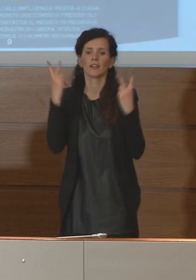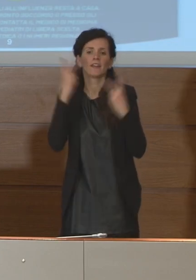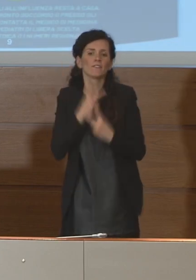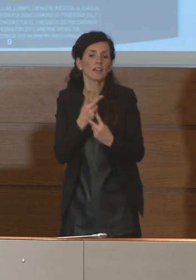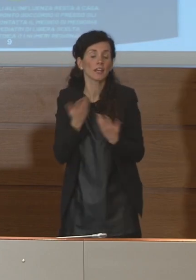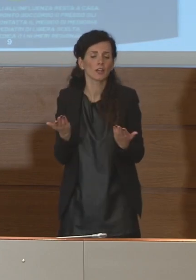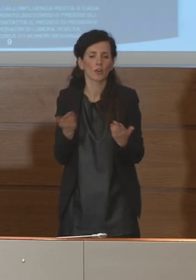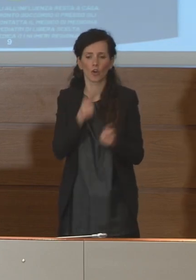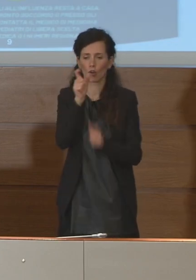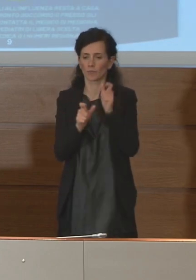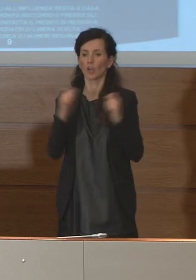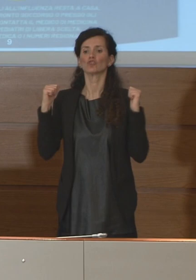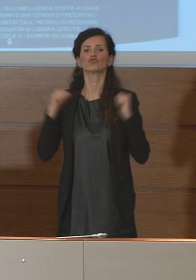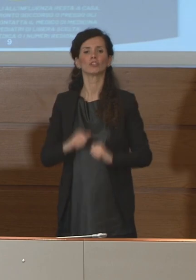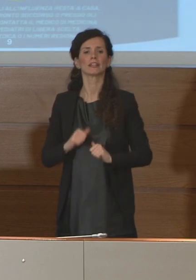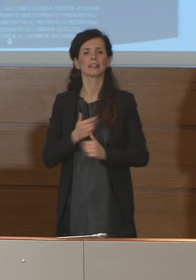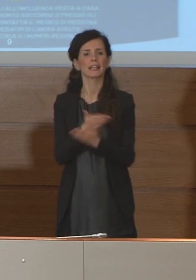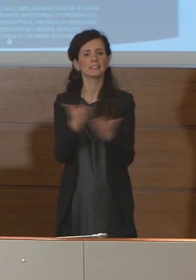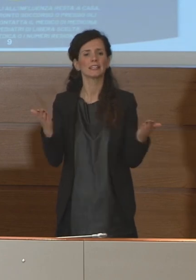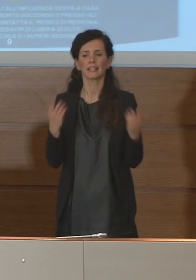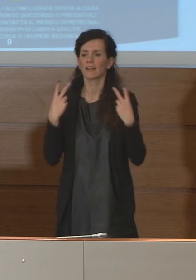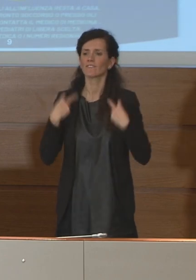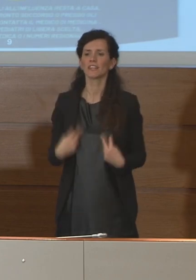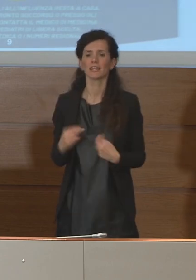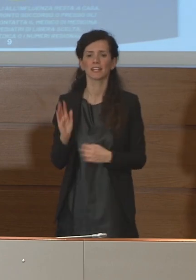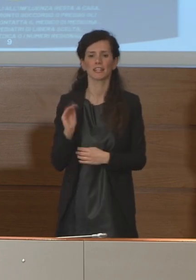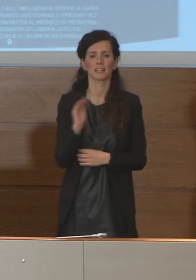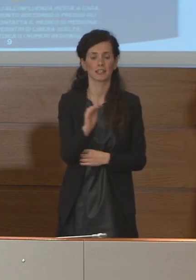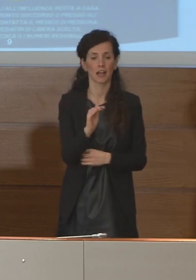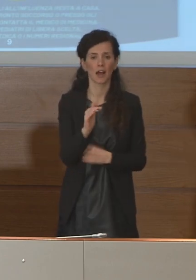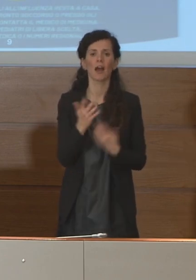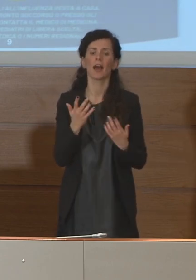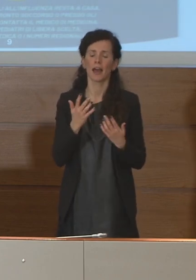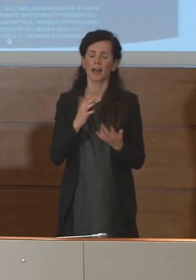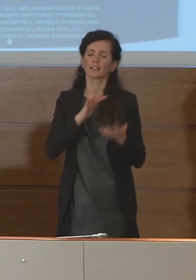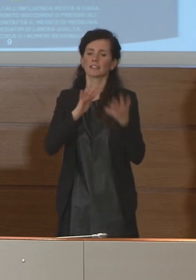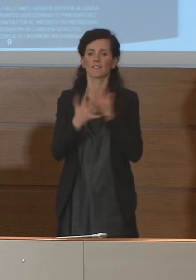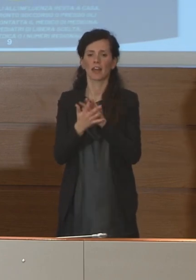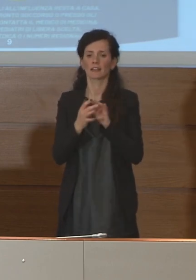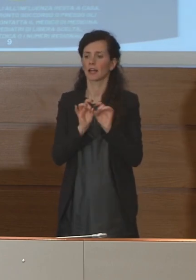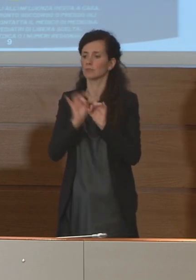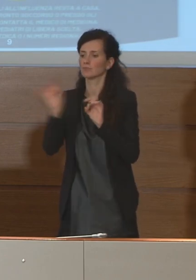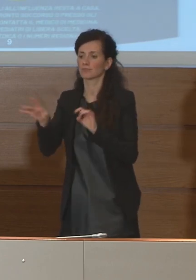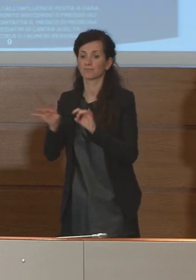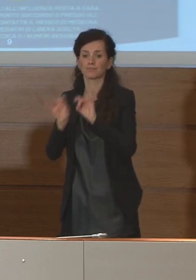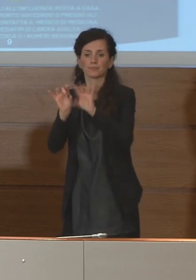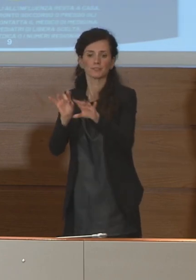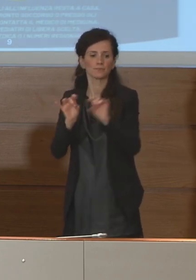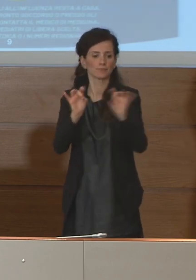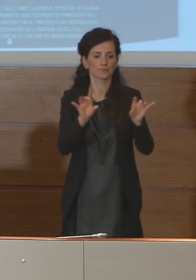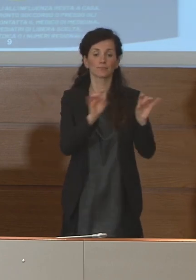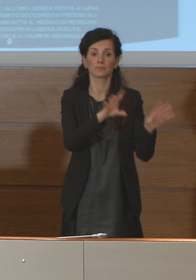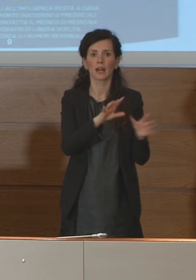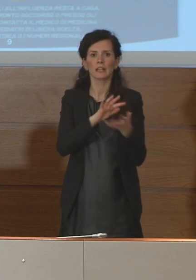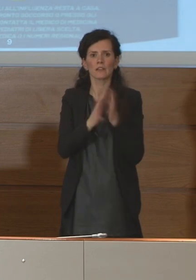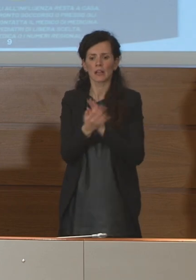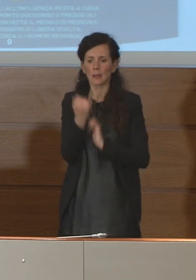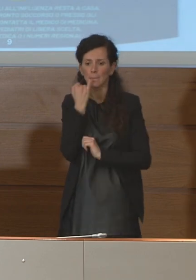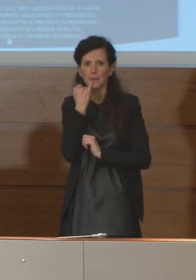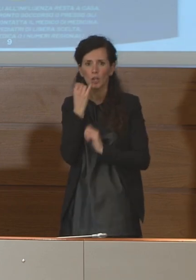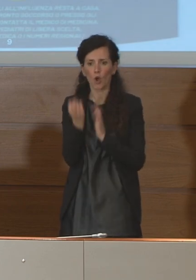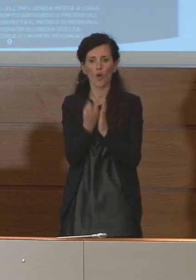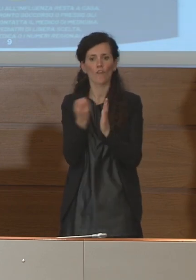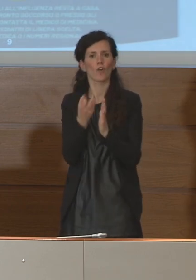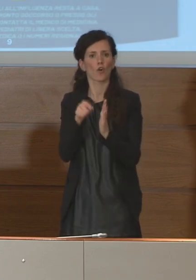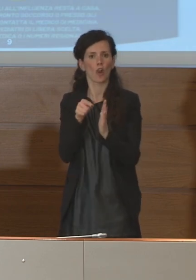per le normali attività nel nostro Paese ha portato in molte altre regioni ad avere piccoli focolai che nascono per lo più